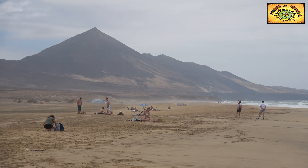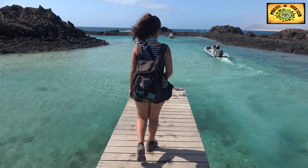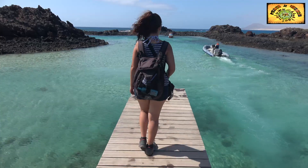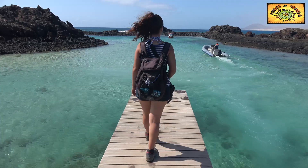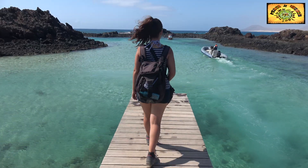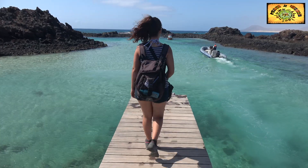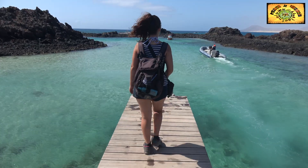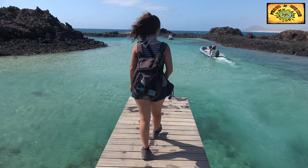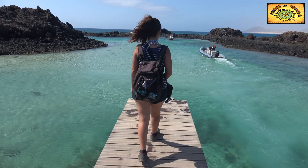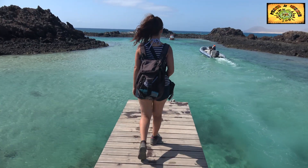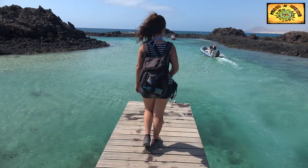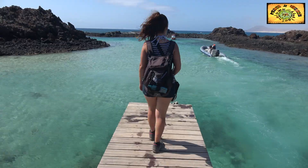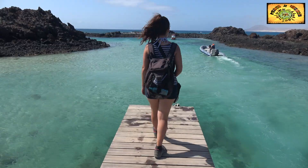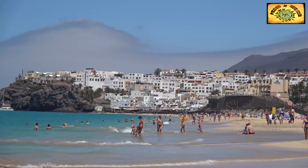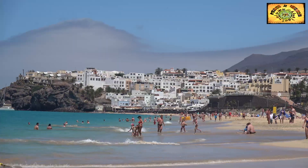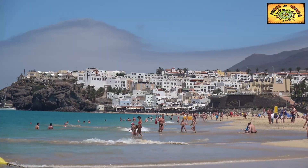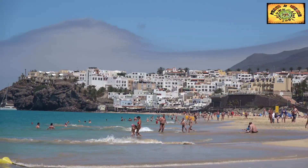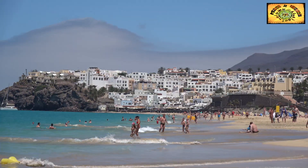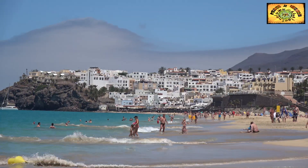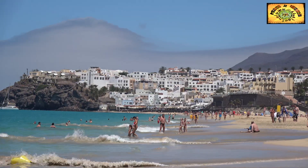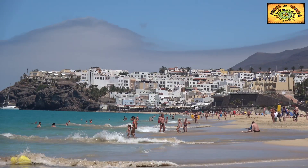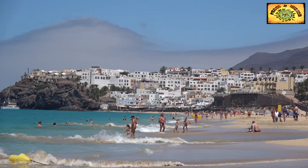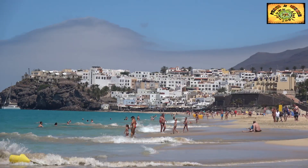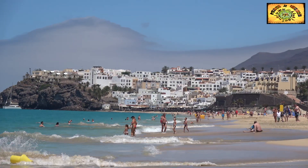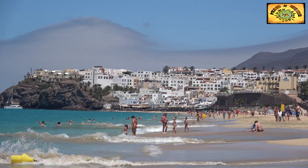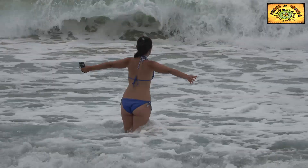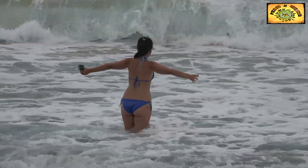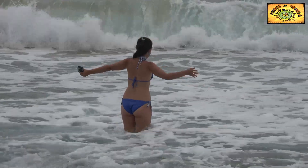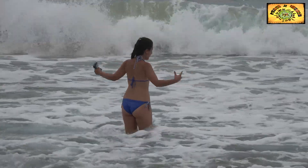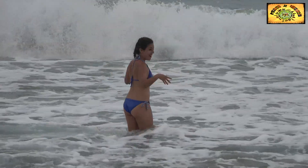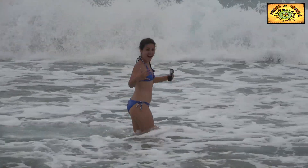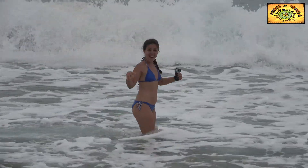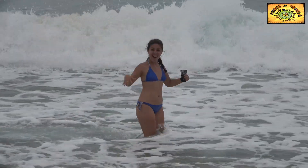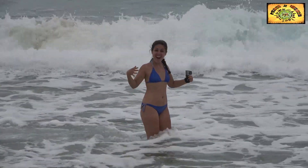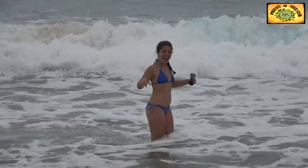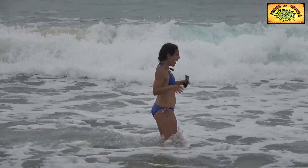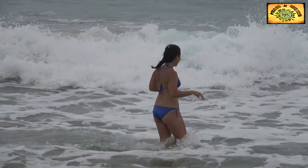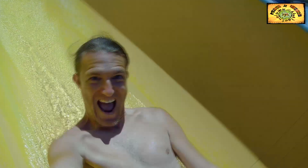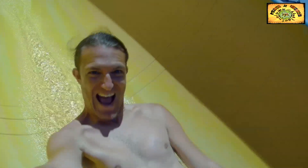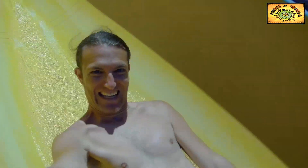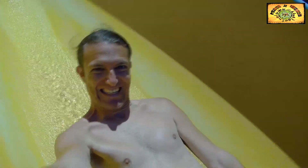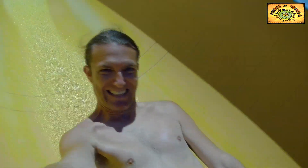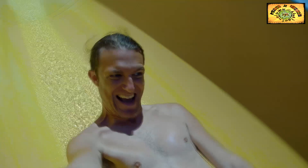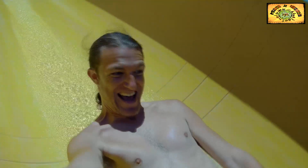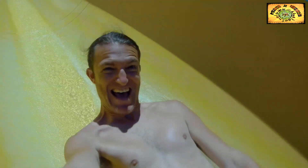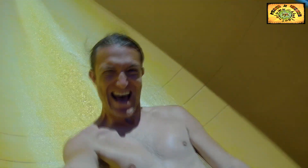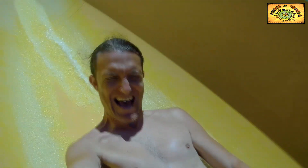40 minutos, estáis en la isla de Fuerteventura. Muy bien. Y en esta isla, aparte de conocer un montón de playas, las dunas de Corraledo, que son